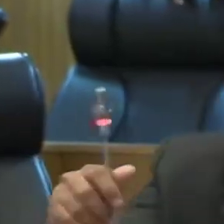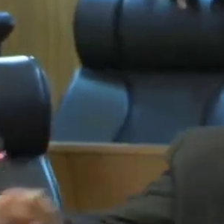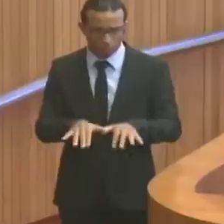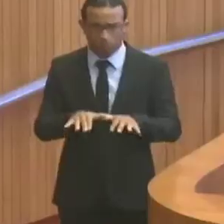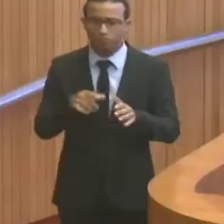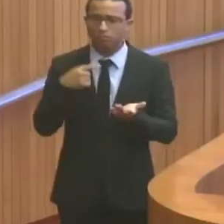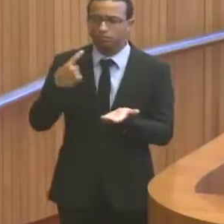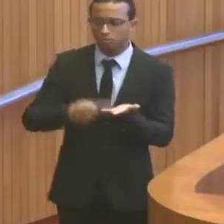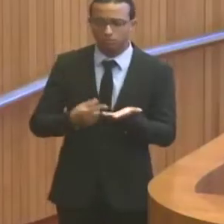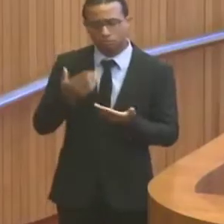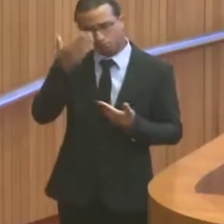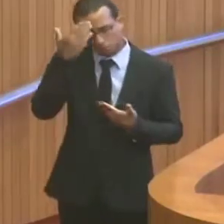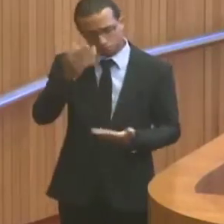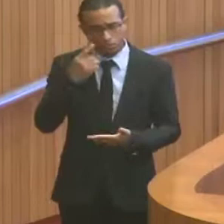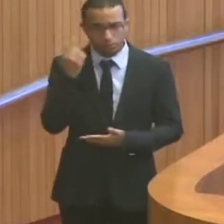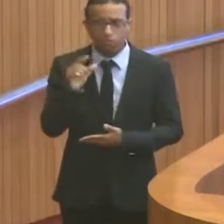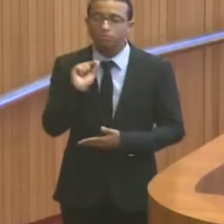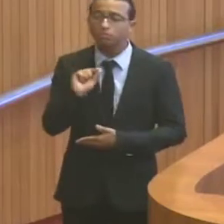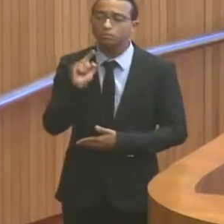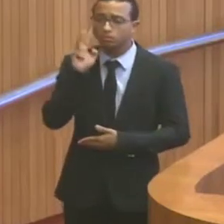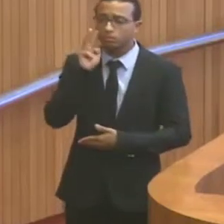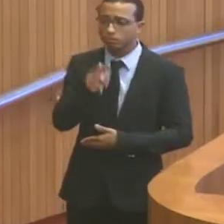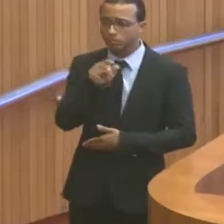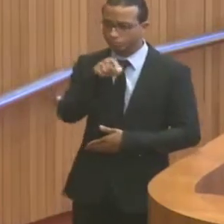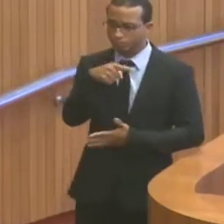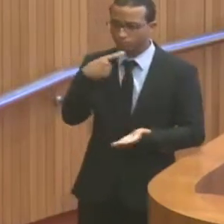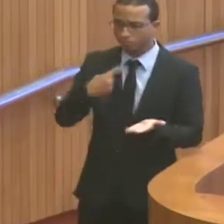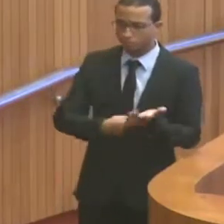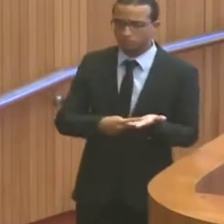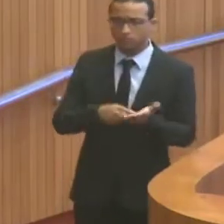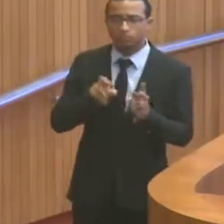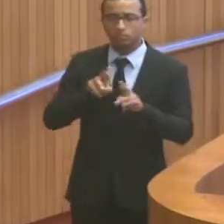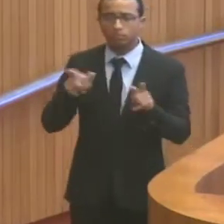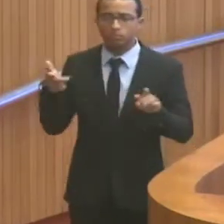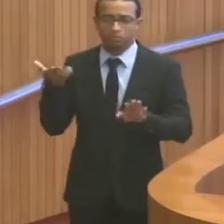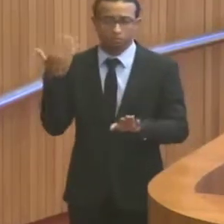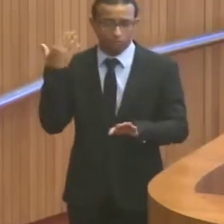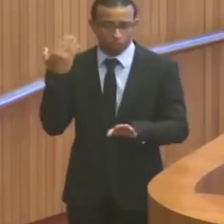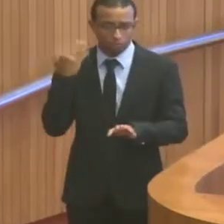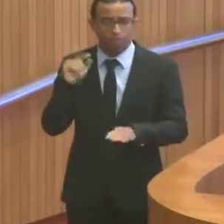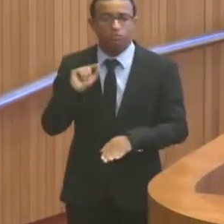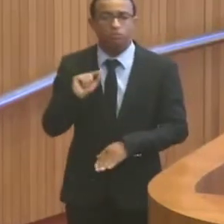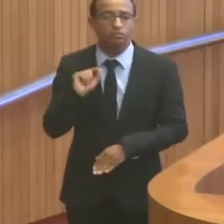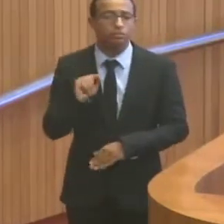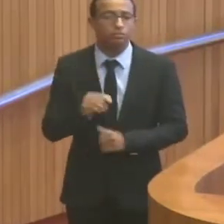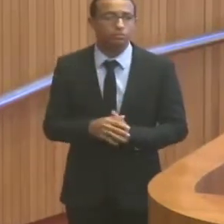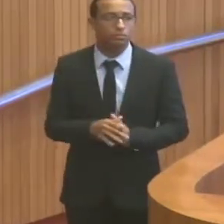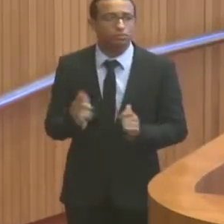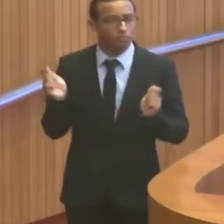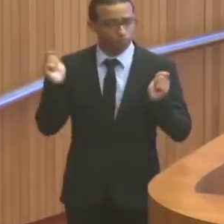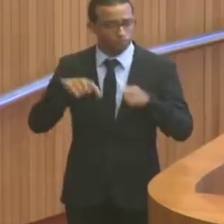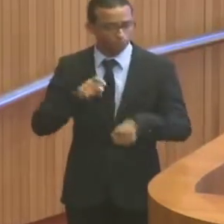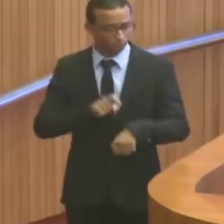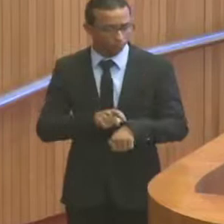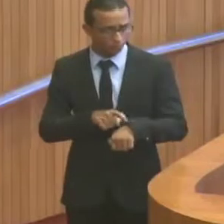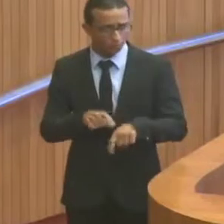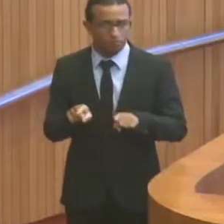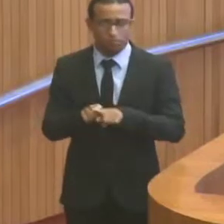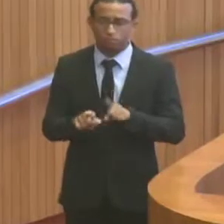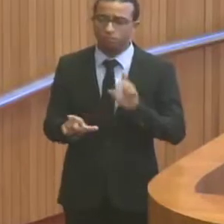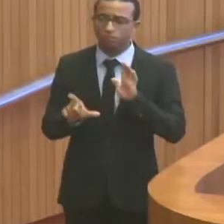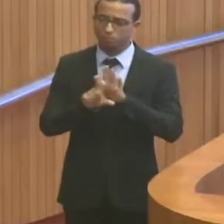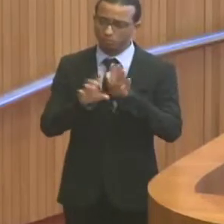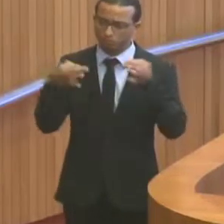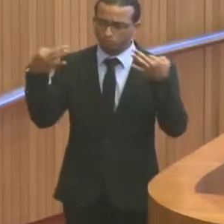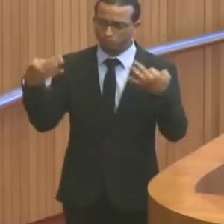Obrigado, deputado. Portanto, o que vejo nesse acordo, diferentemente do anterior, é que há tempo e há legalidade